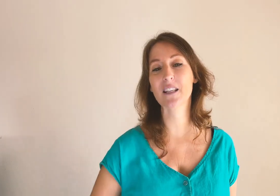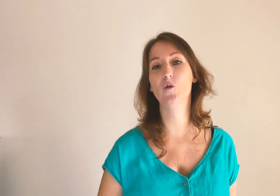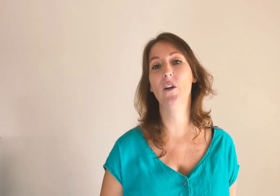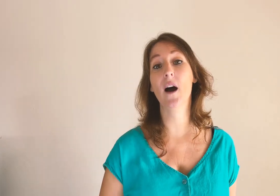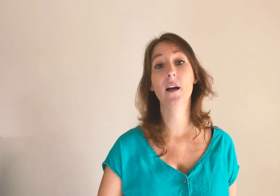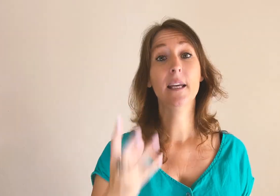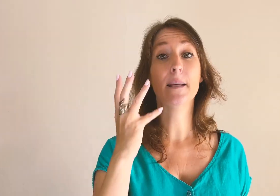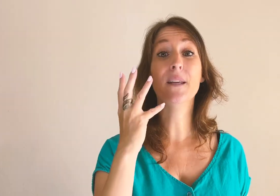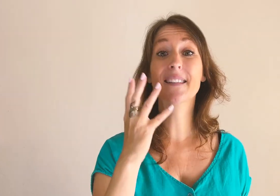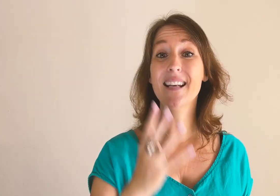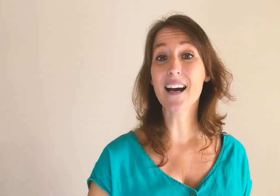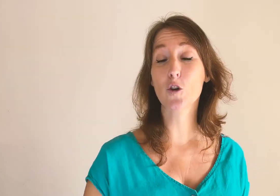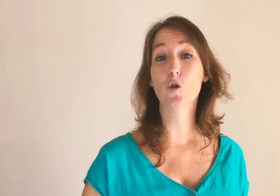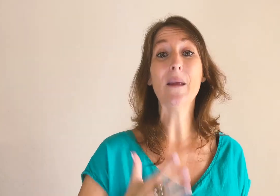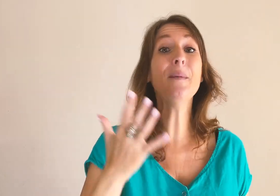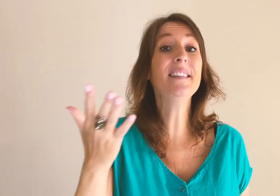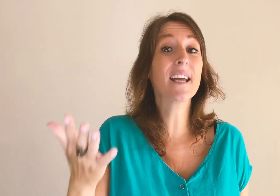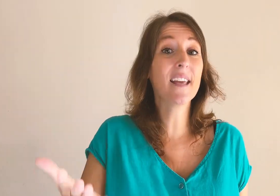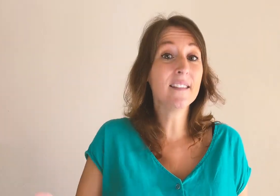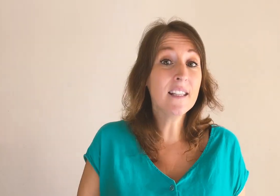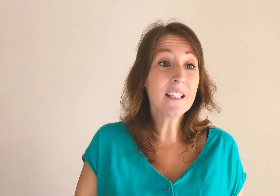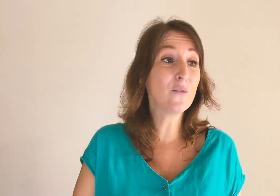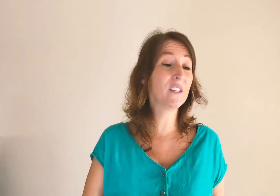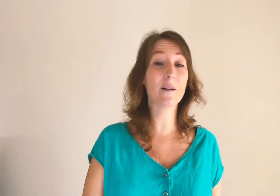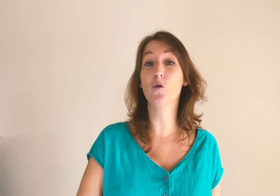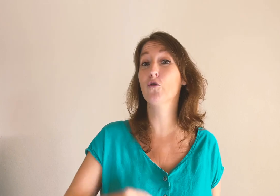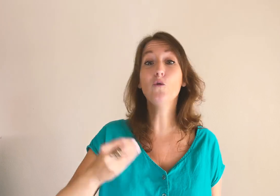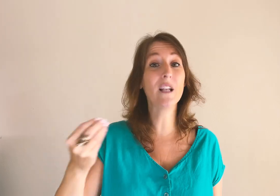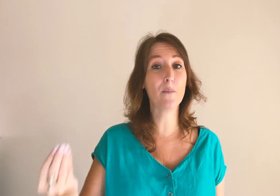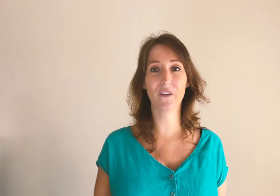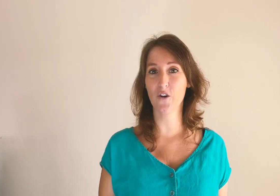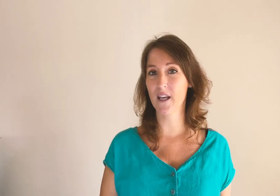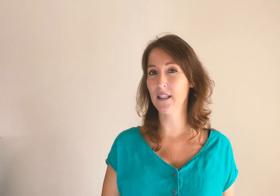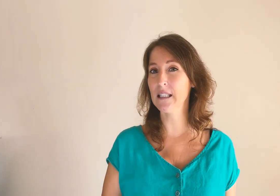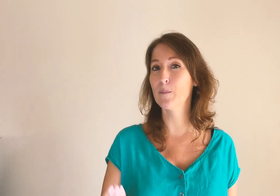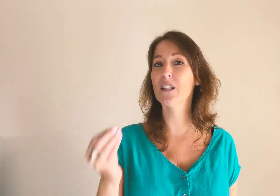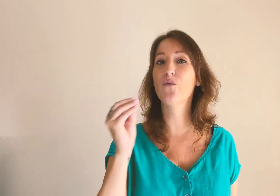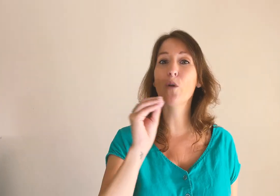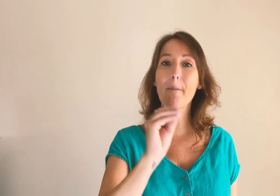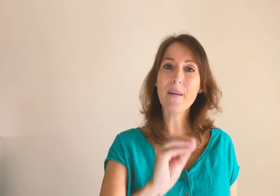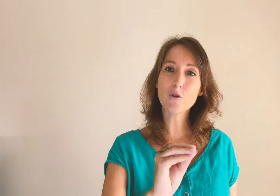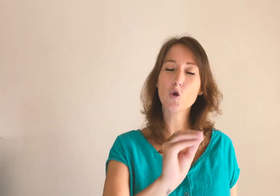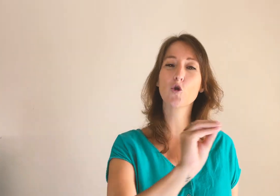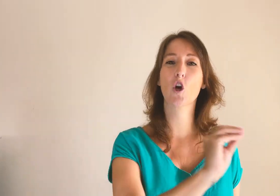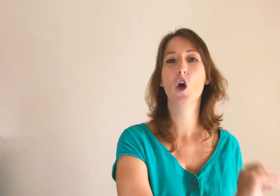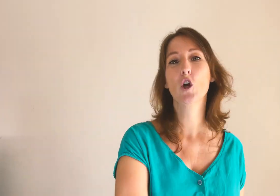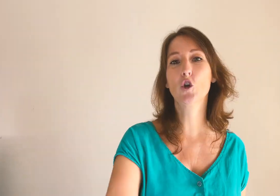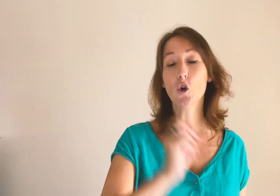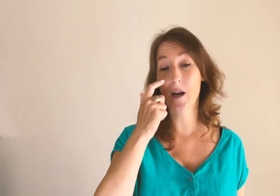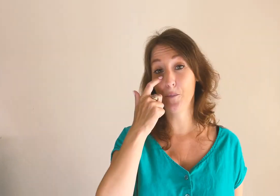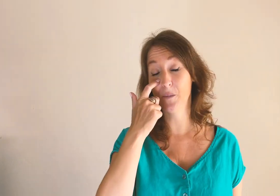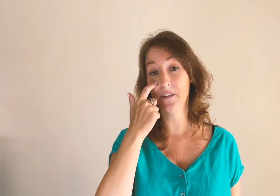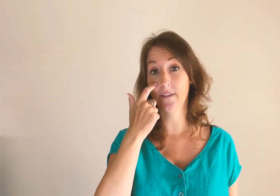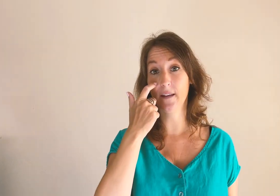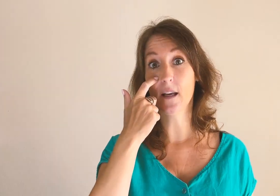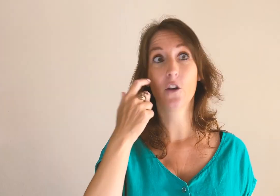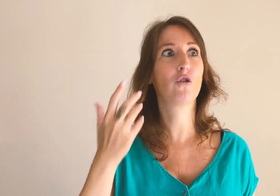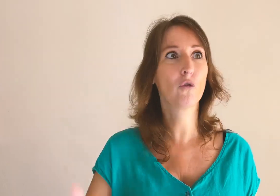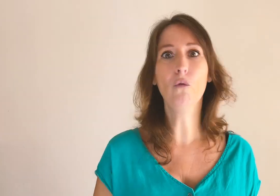résultats, eh bien, c'est là que les médias gagnés, qui finalement sont de la portée organique, mais qui font la même chose que la publicité, sont